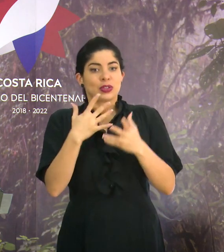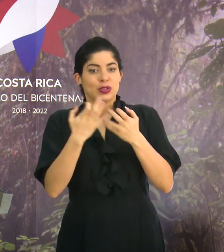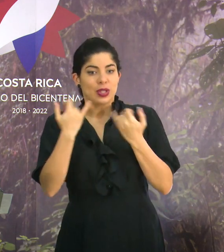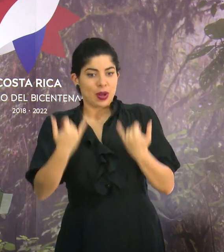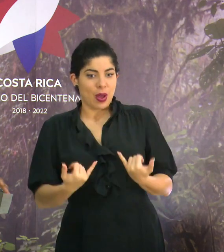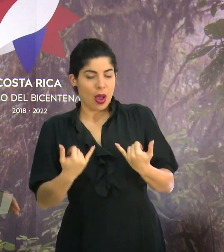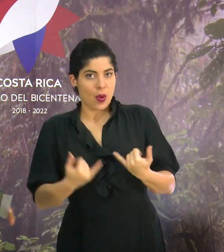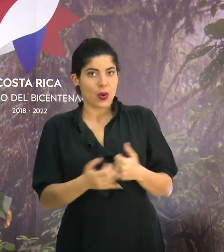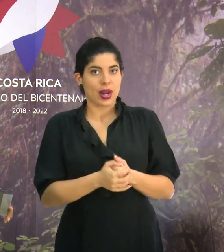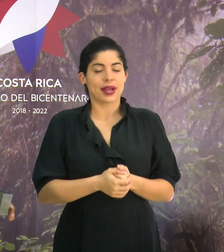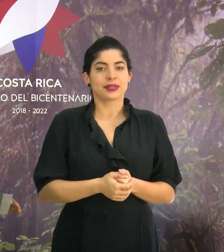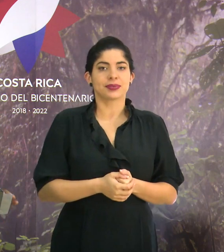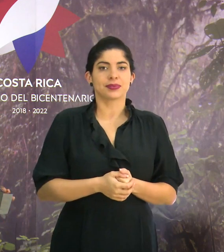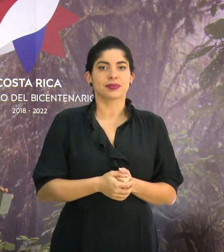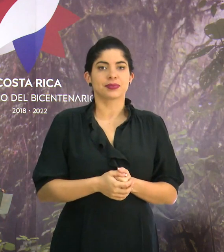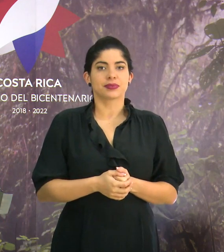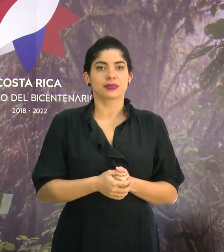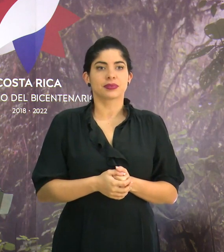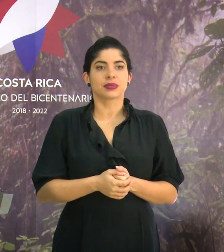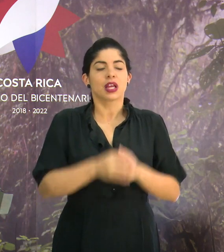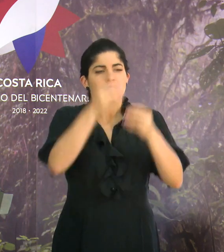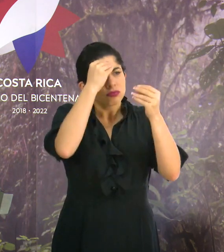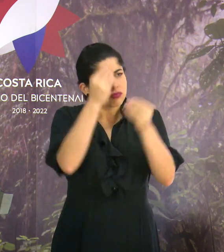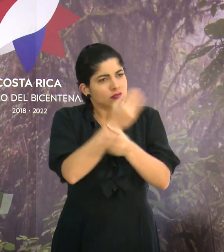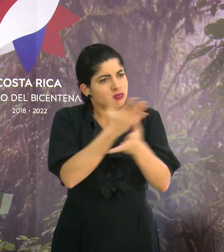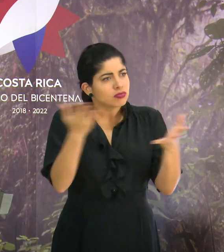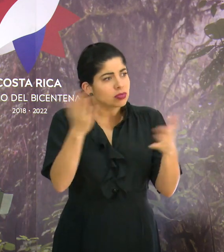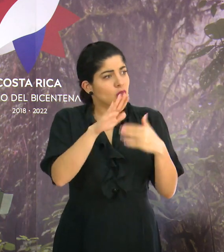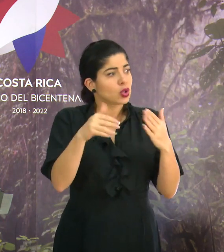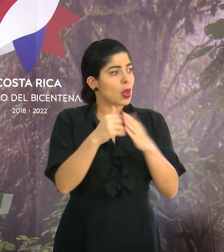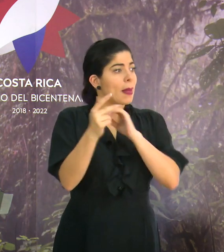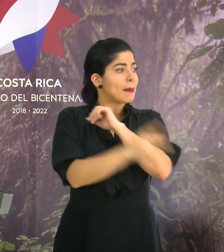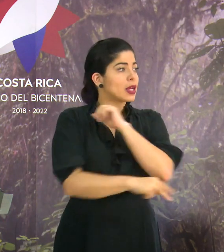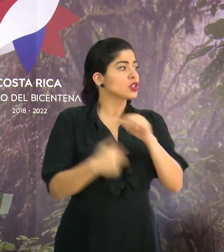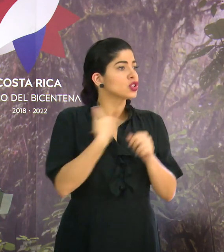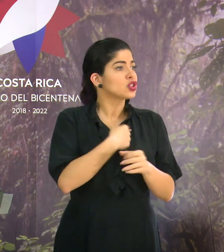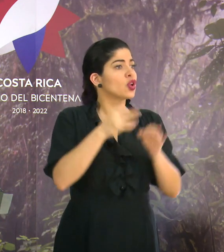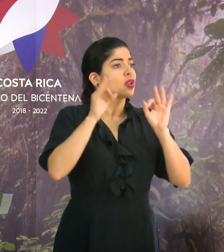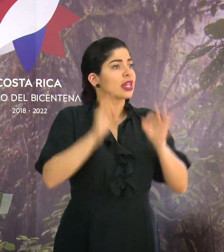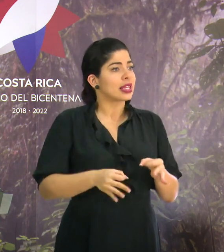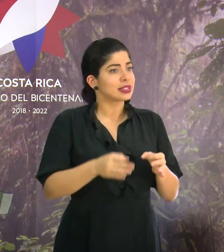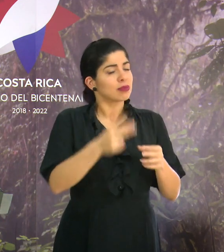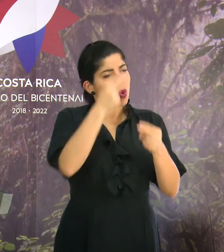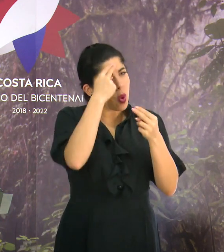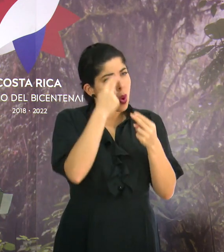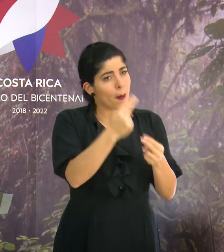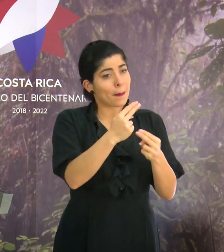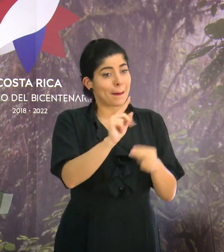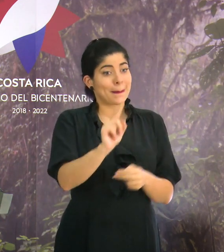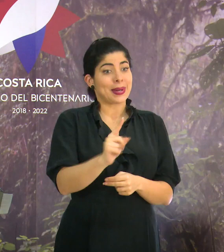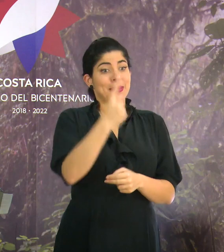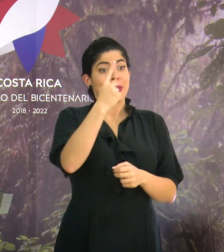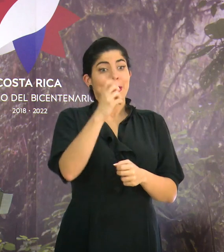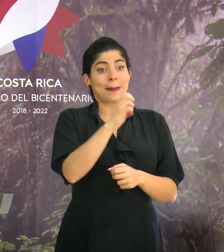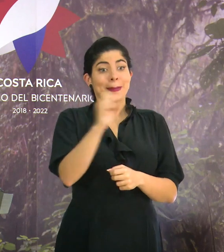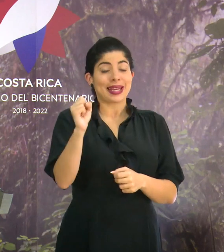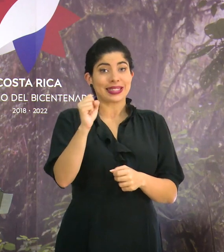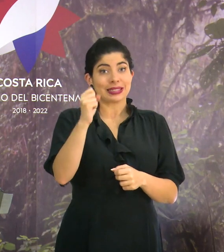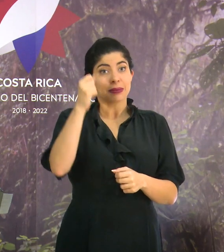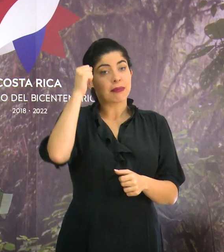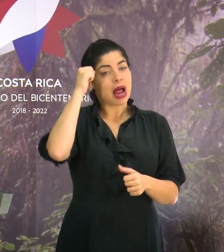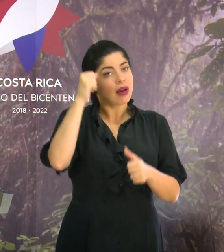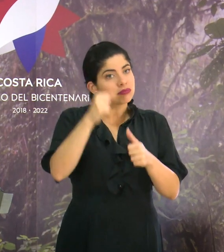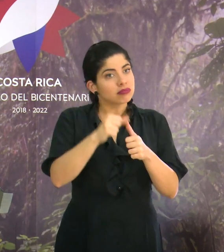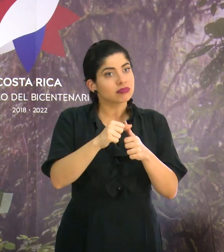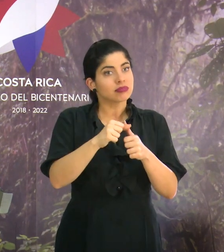hacer ahora, comunicarle a este país que hemos decidido dedicarle el primer mes de conmemoración